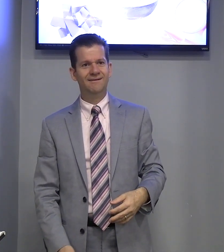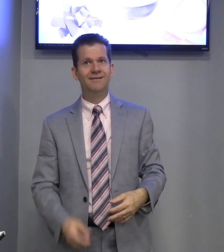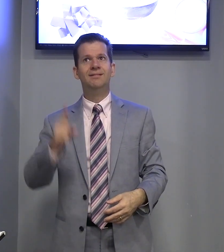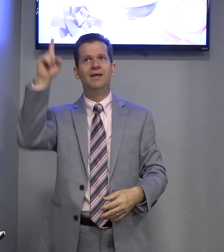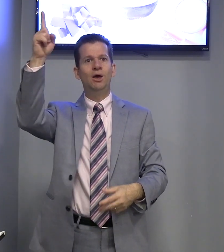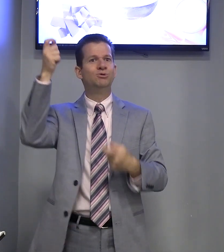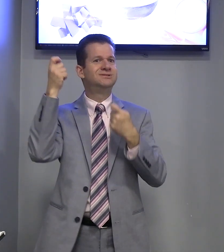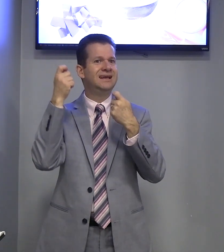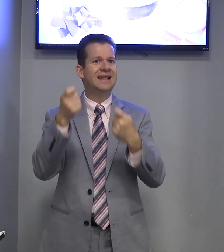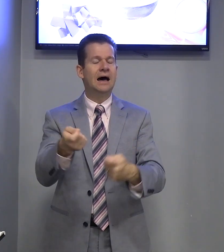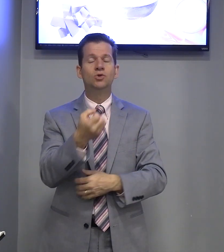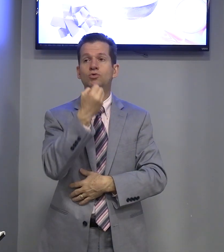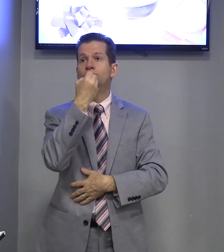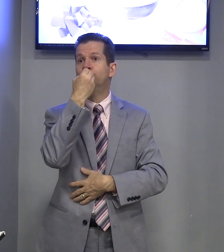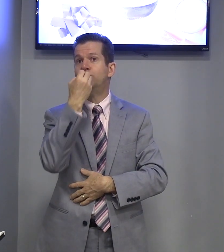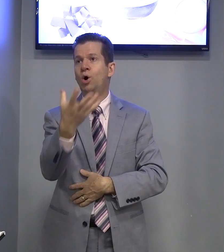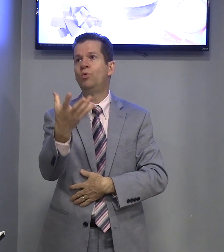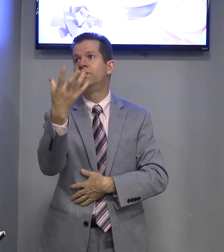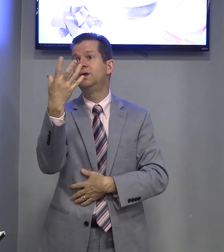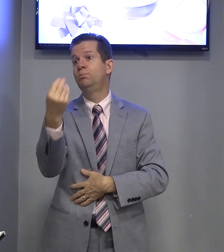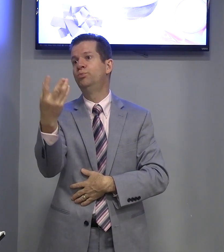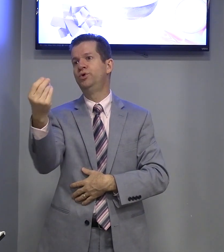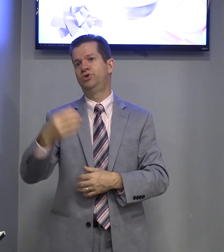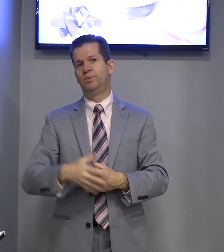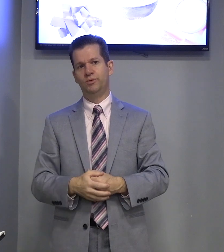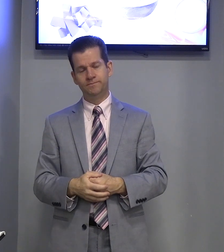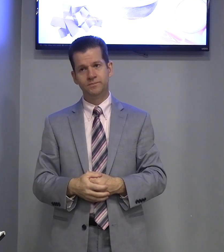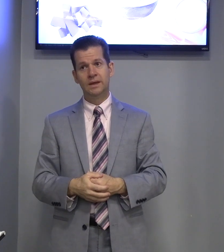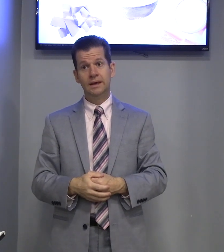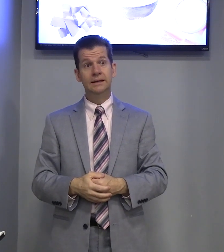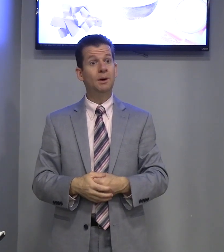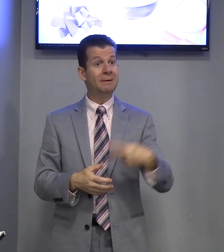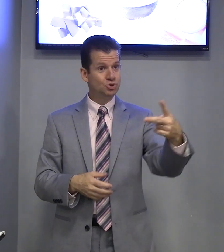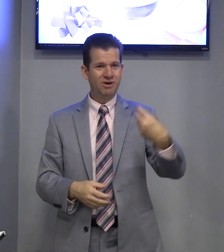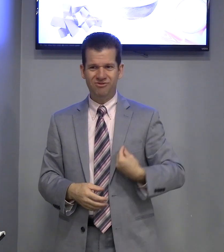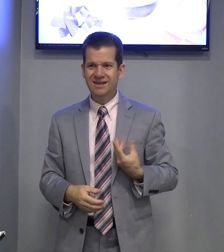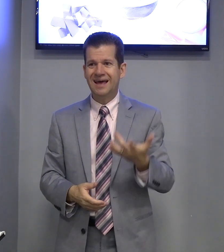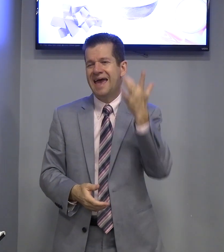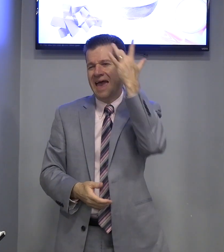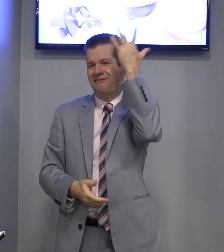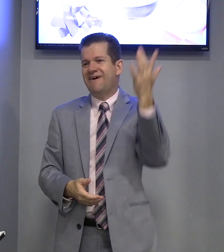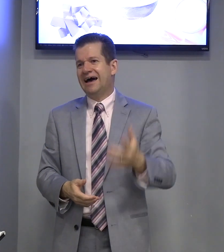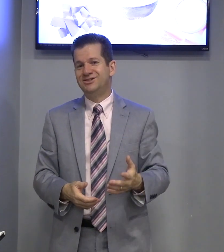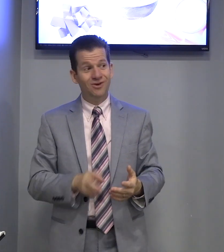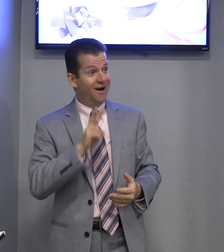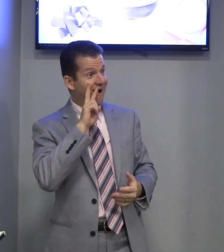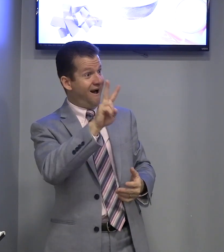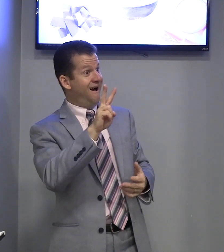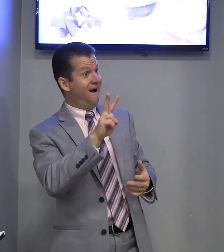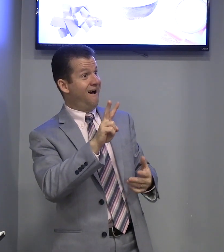Deus tem dado bom e muito bom. Então, para a sua vida, é fácil. Ah,